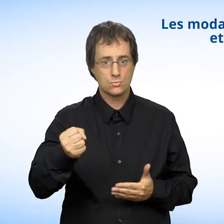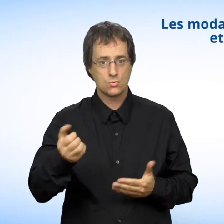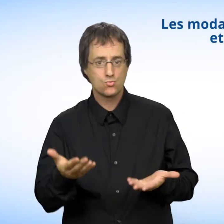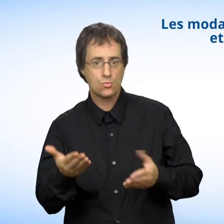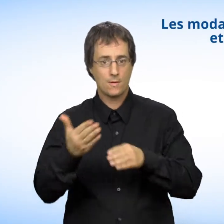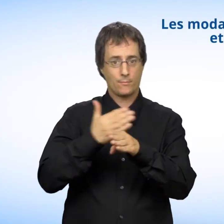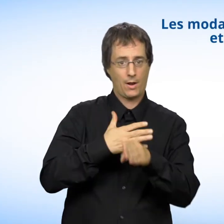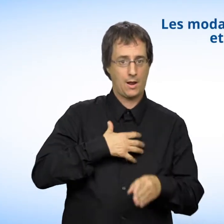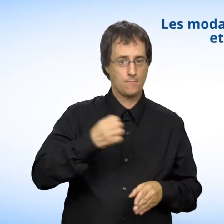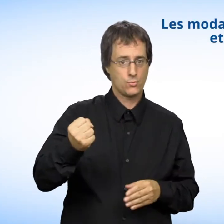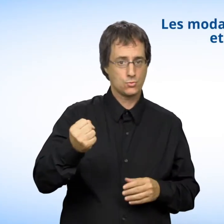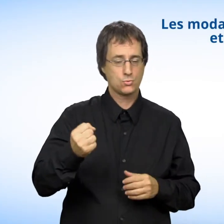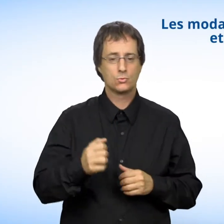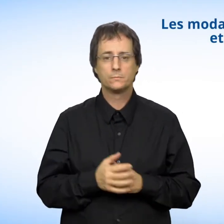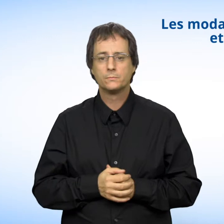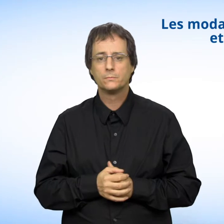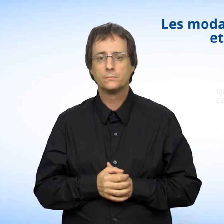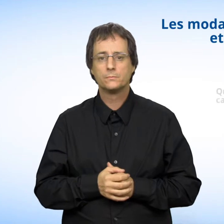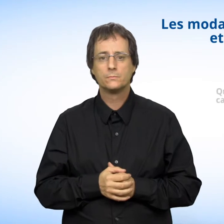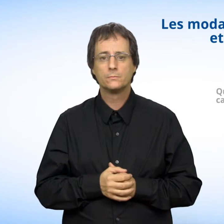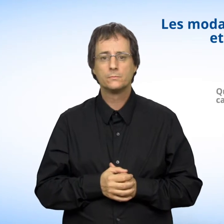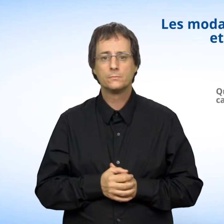Les modalités d'embauche et de pré-embauche